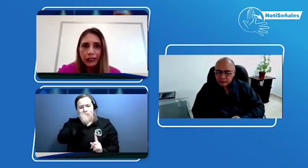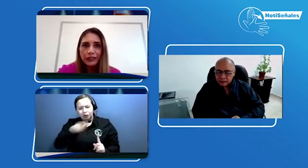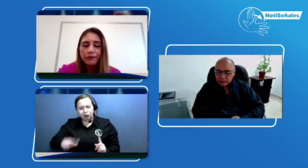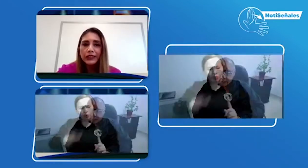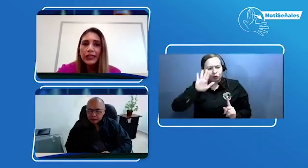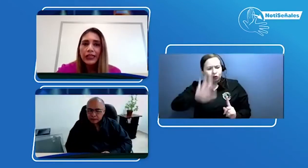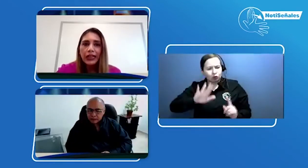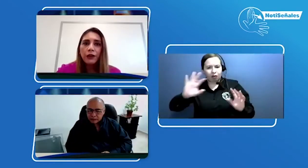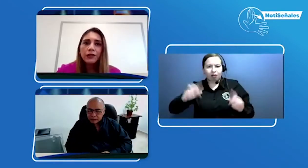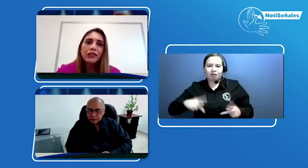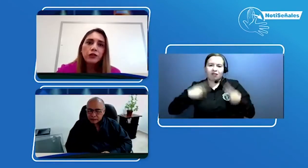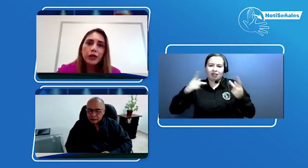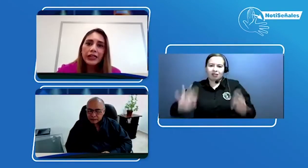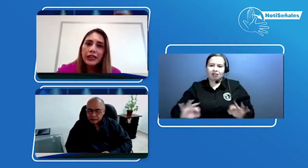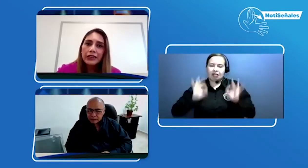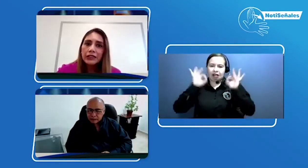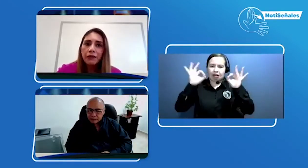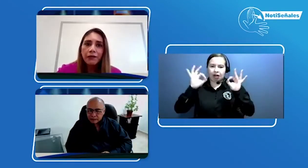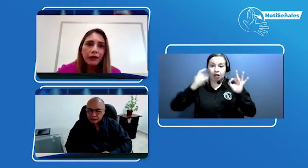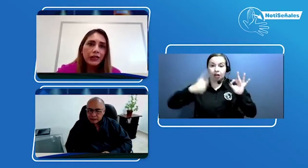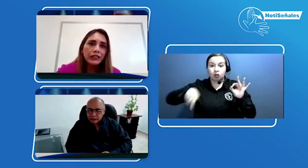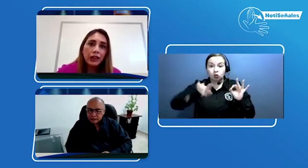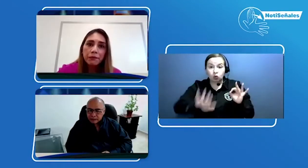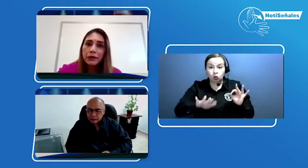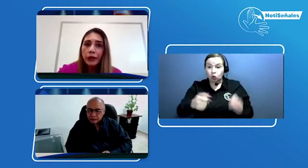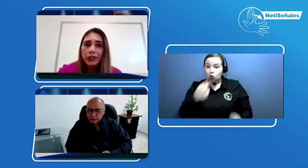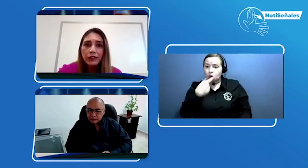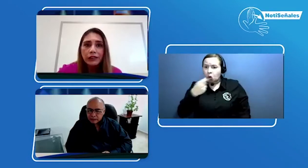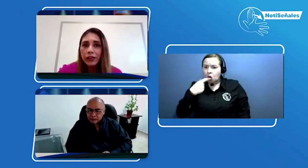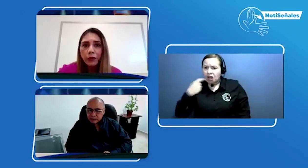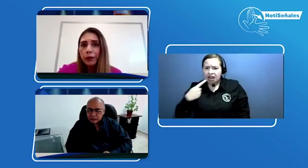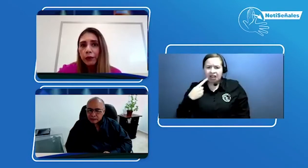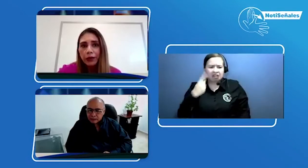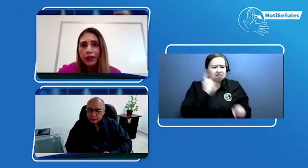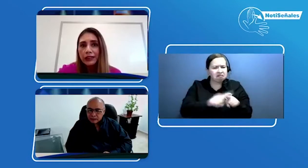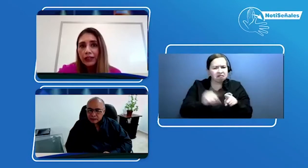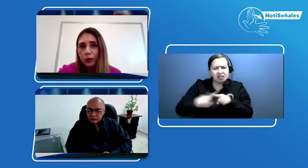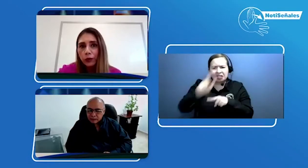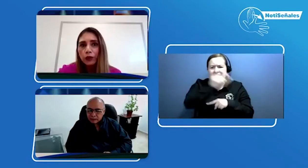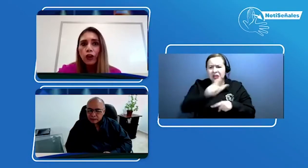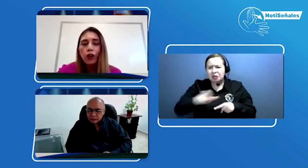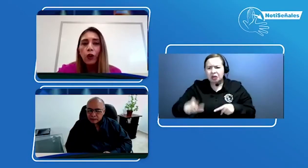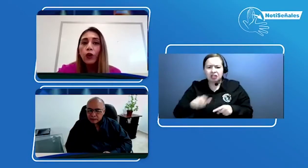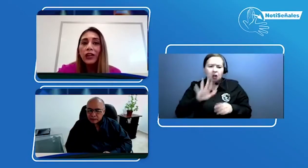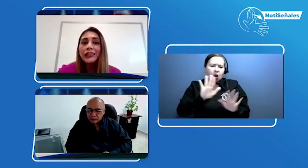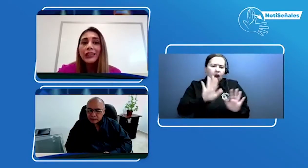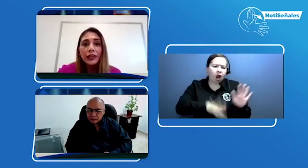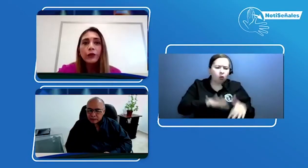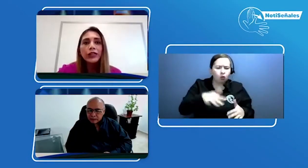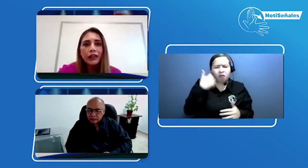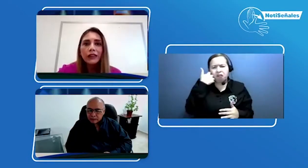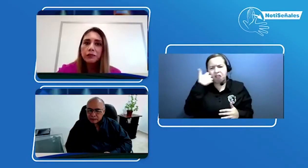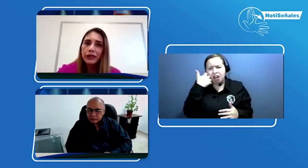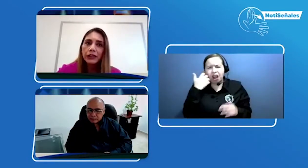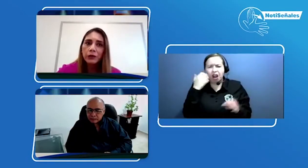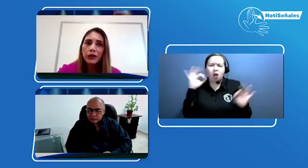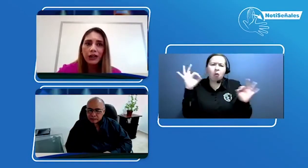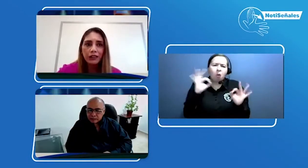A nuestras droguerías siempre van a llegar personas que tienen un proveedor de salud o que tienen un interés particular de